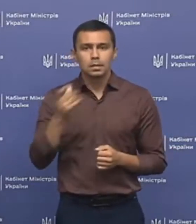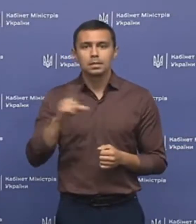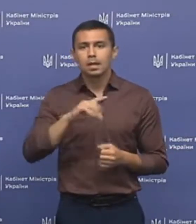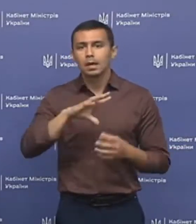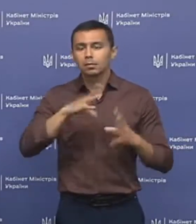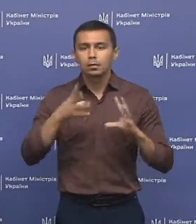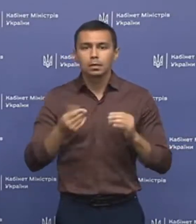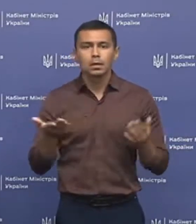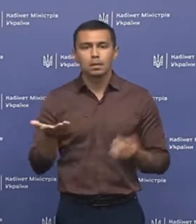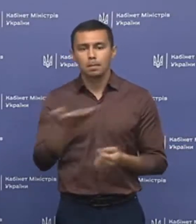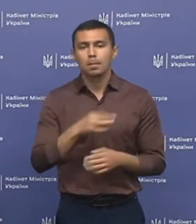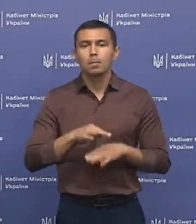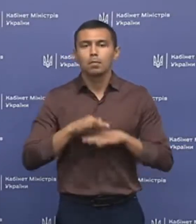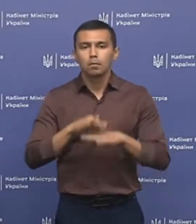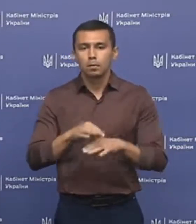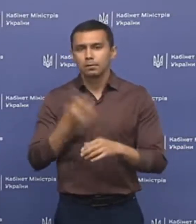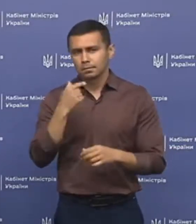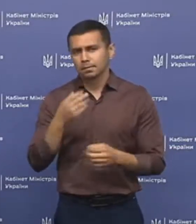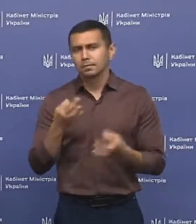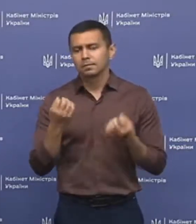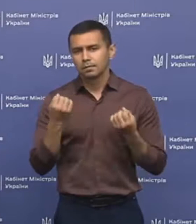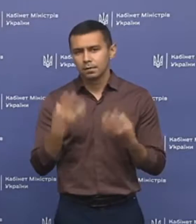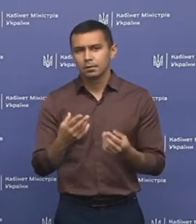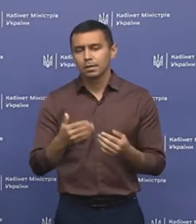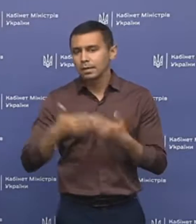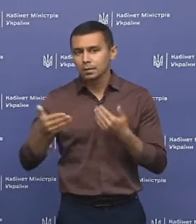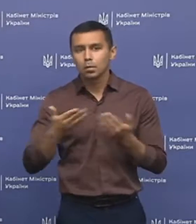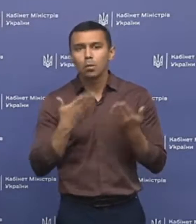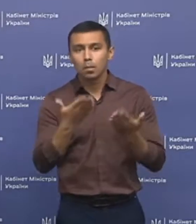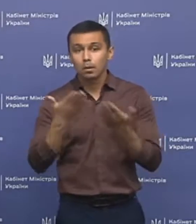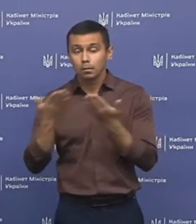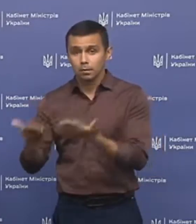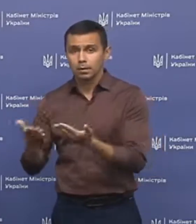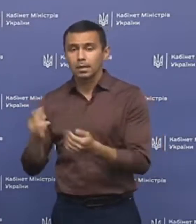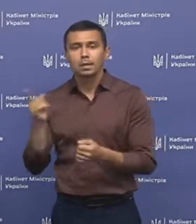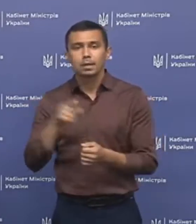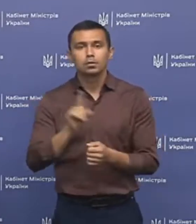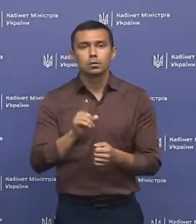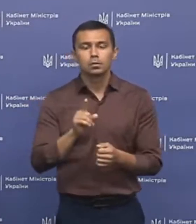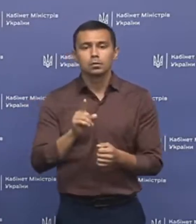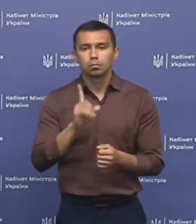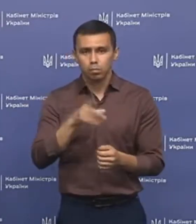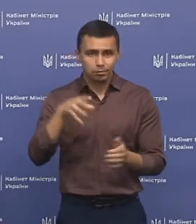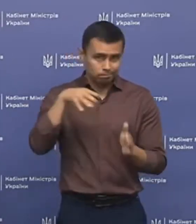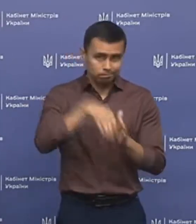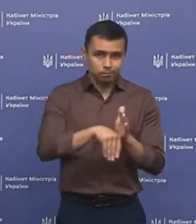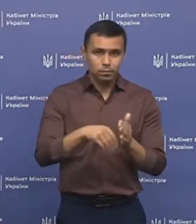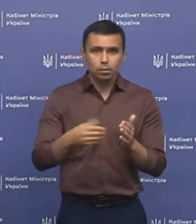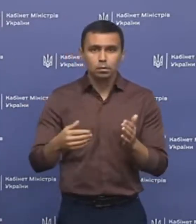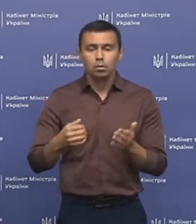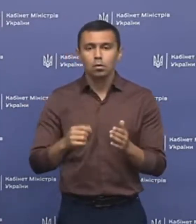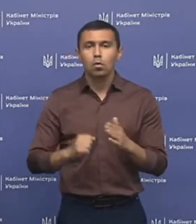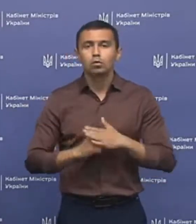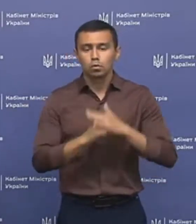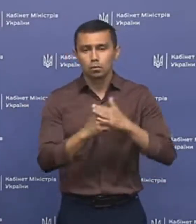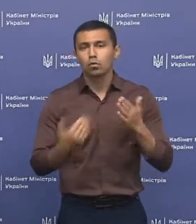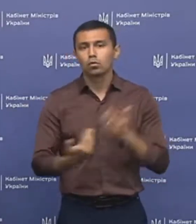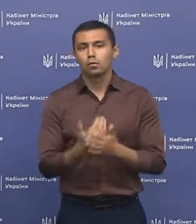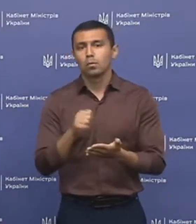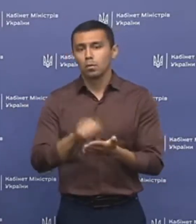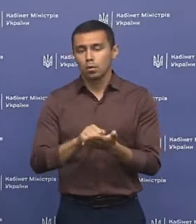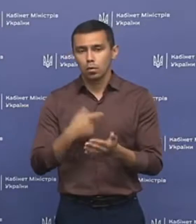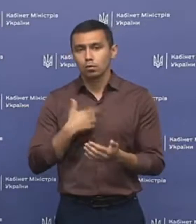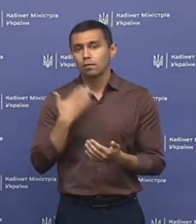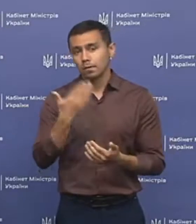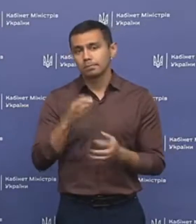результатами, які ми проводили, звичайно, дистанційне опитування і те, що ляже в основу оновленого протоколу, я